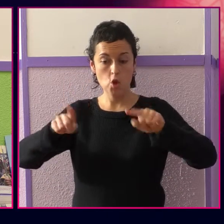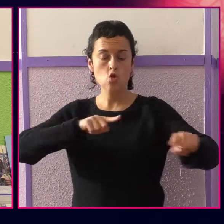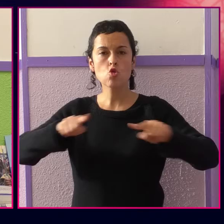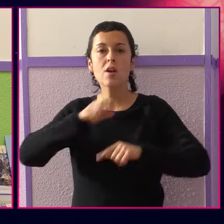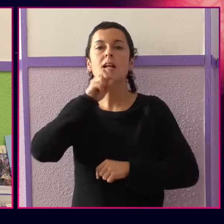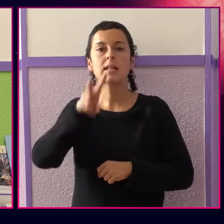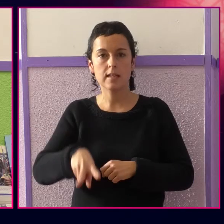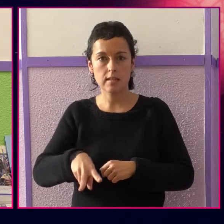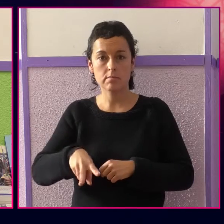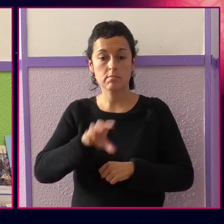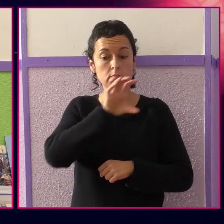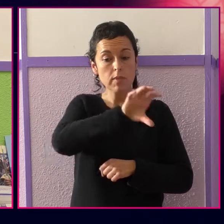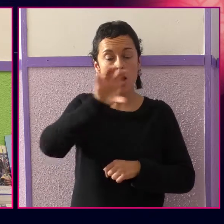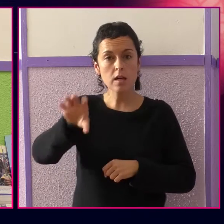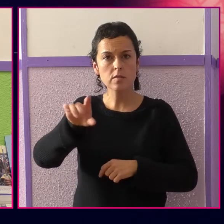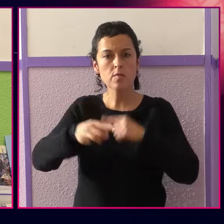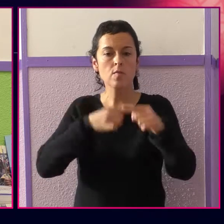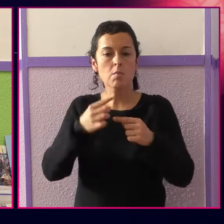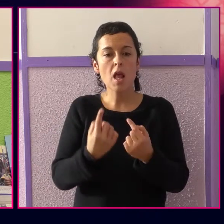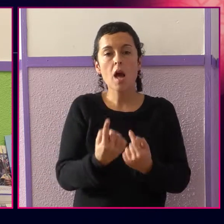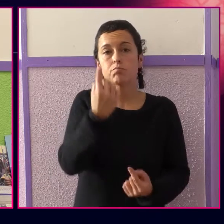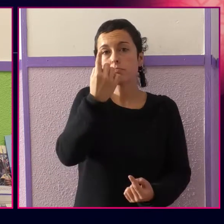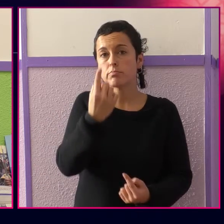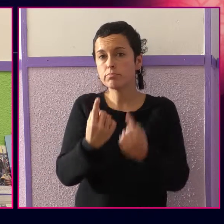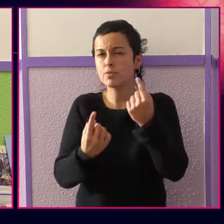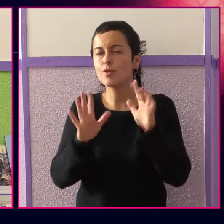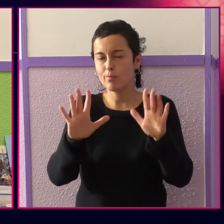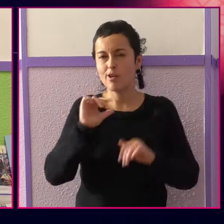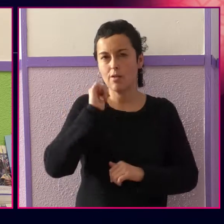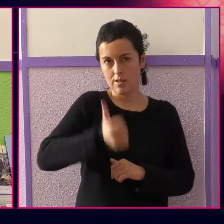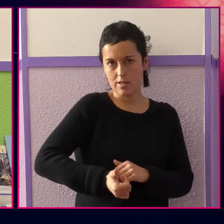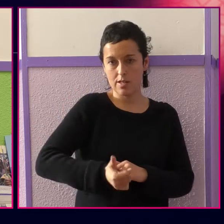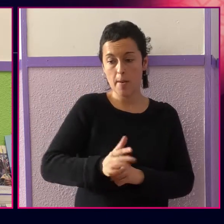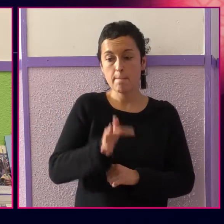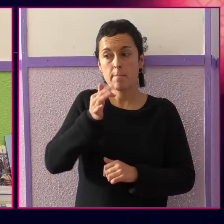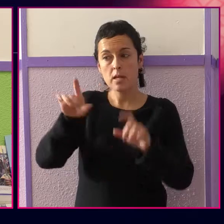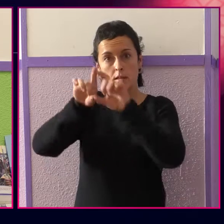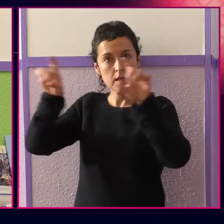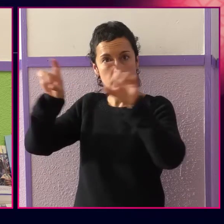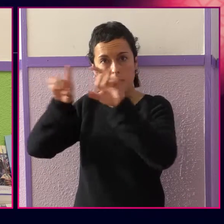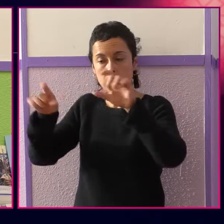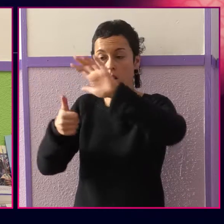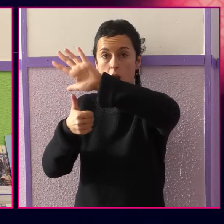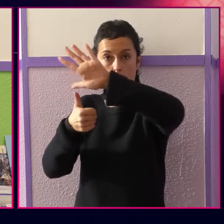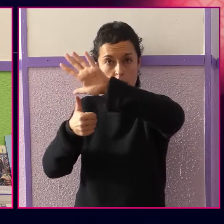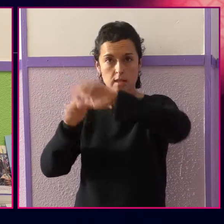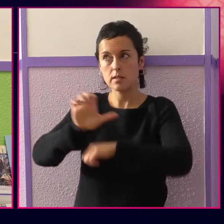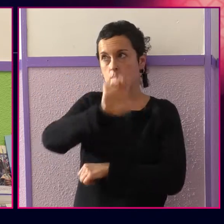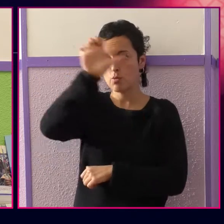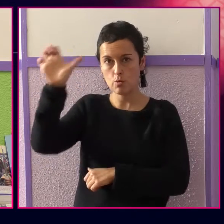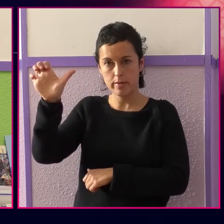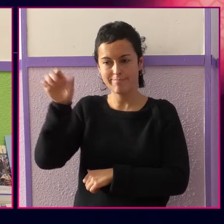neoliberalismo entre una escuálida, aunque muy enriquecida, oligarquía de unas pocas familias en cada país y